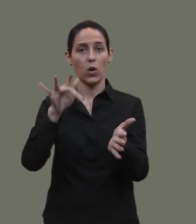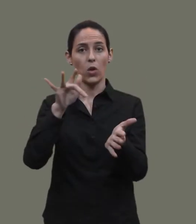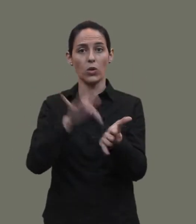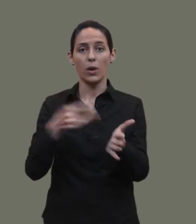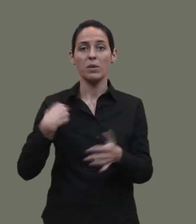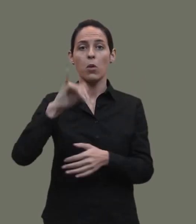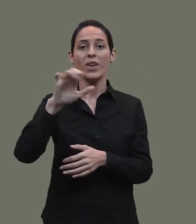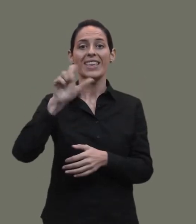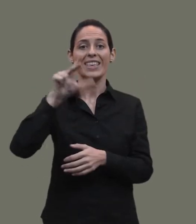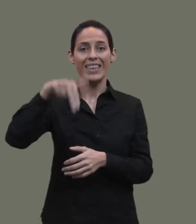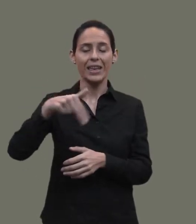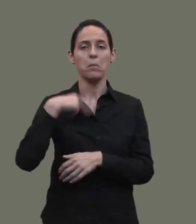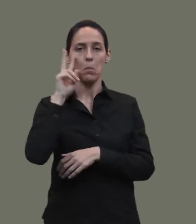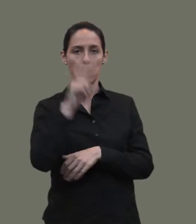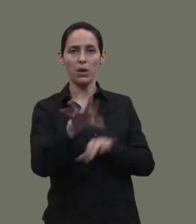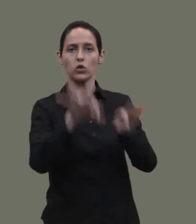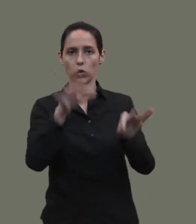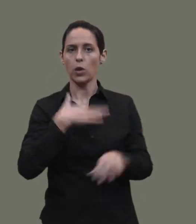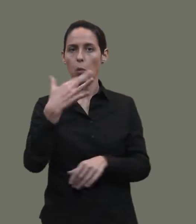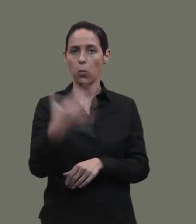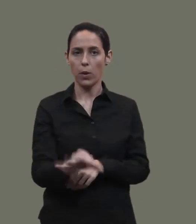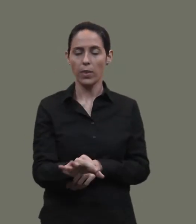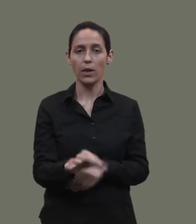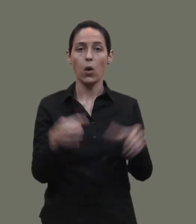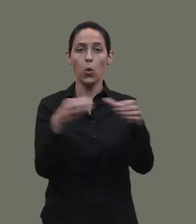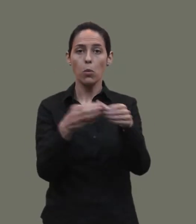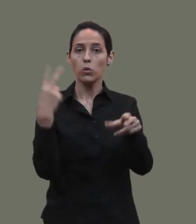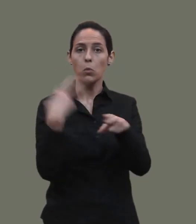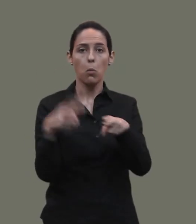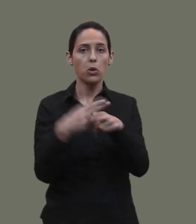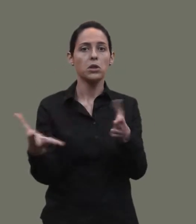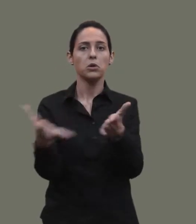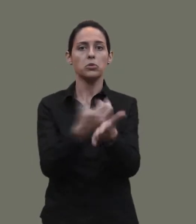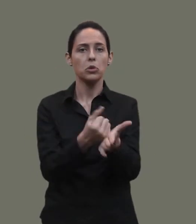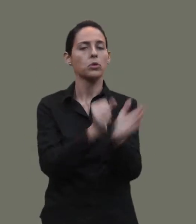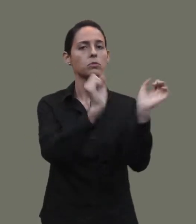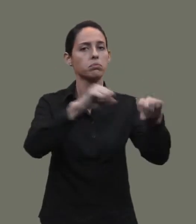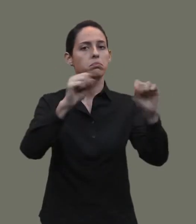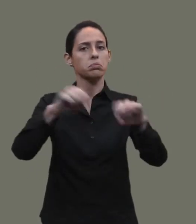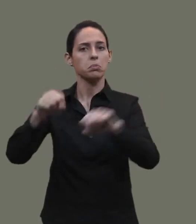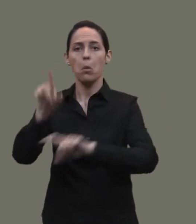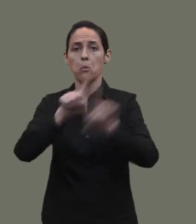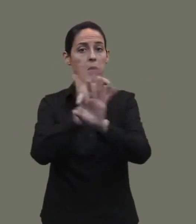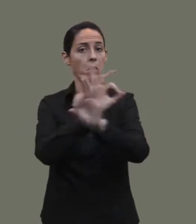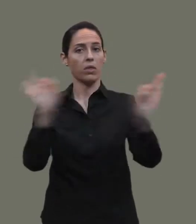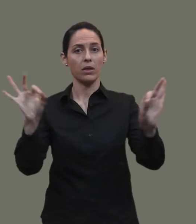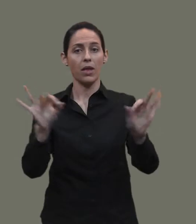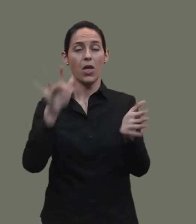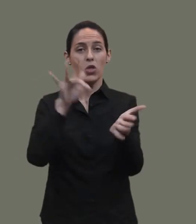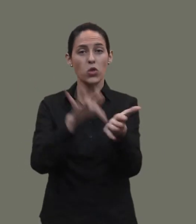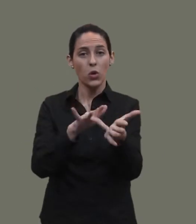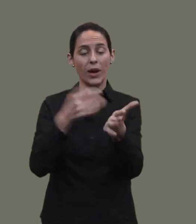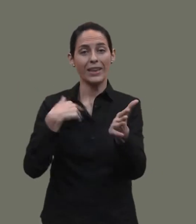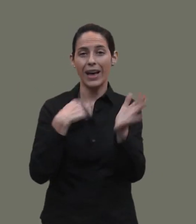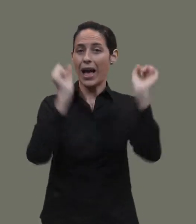magazine Ye En un principio ninguna de las formaciones políticas puso objeción alguna pero a la hora de concretar